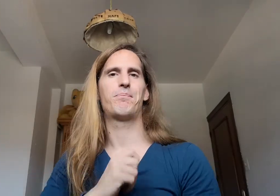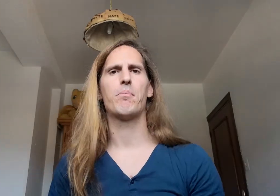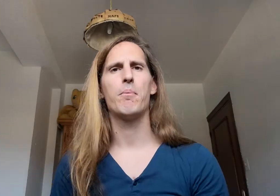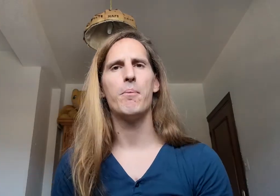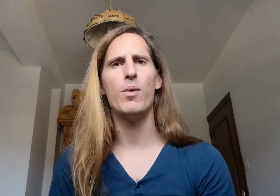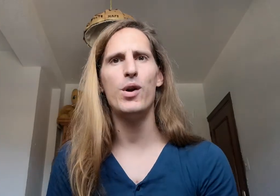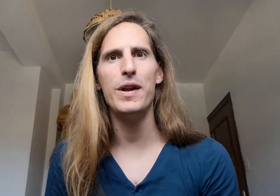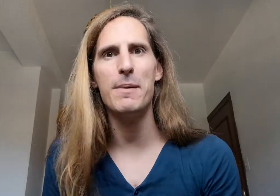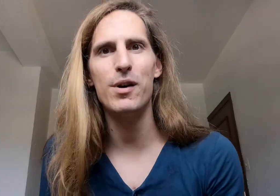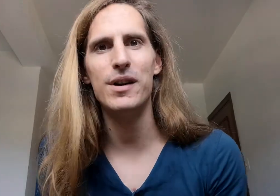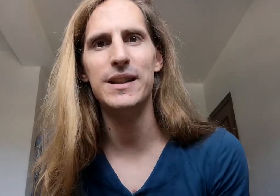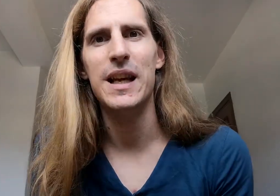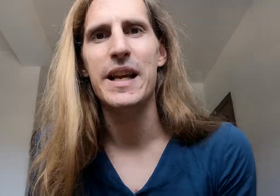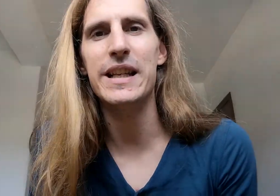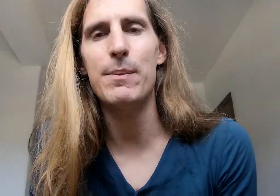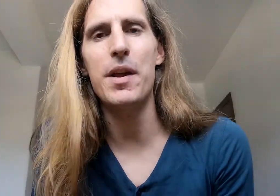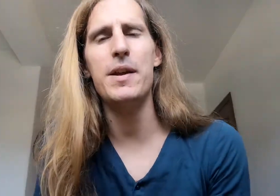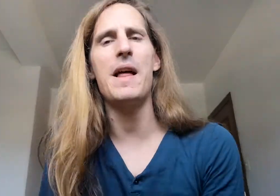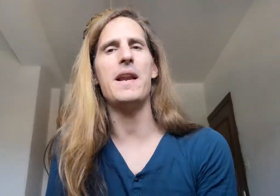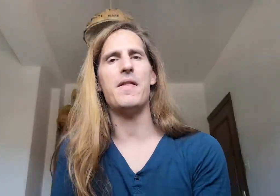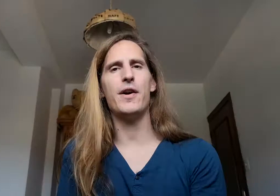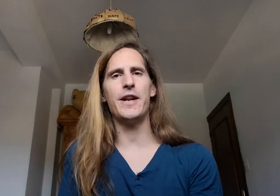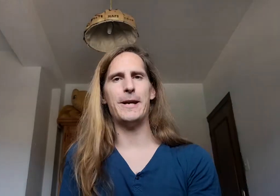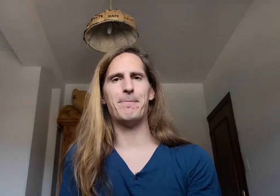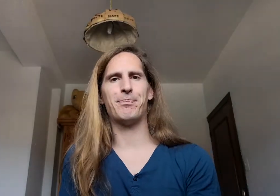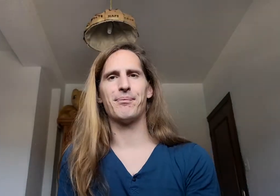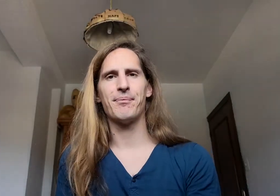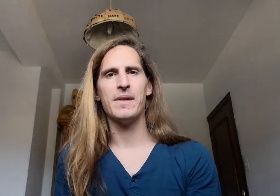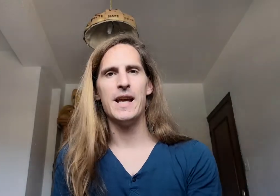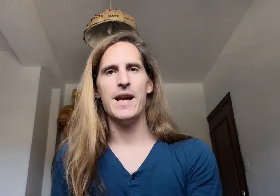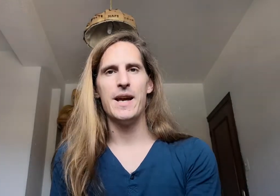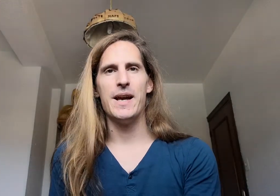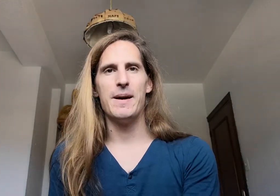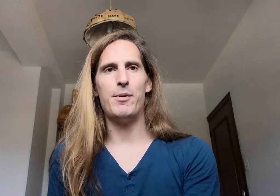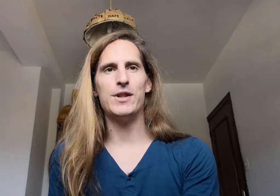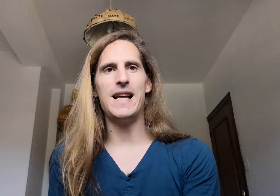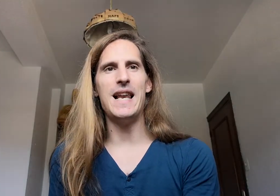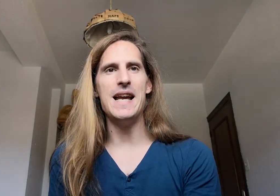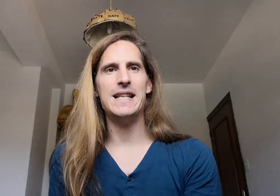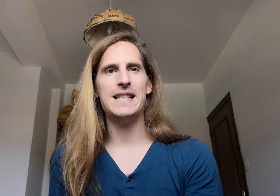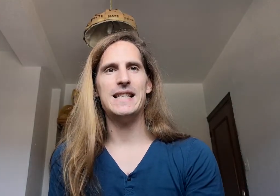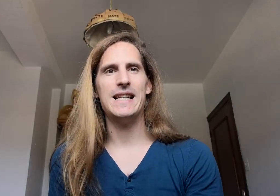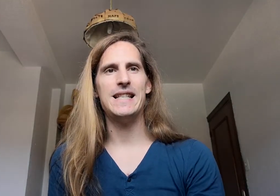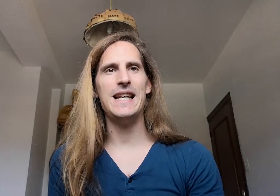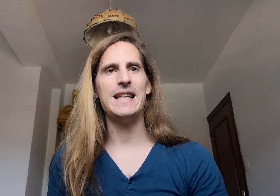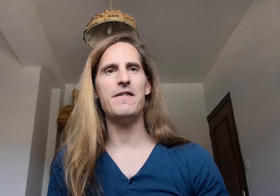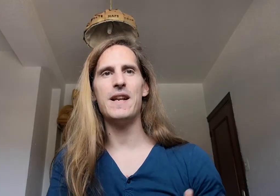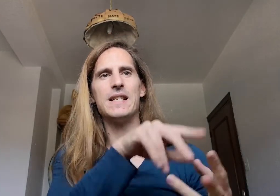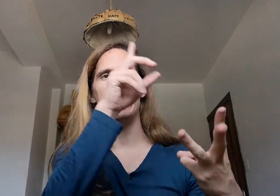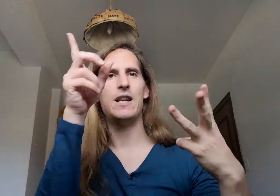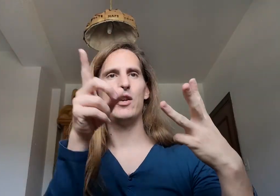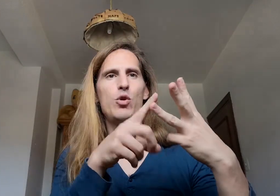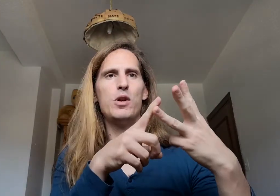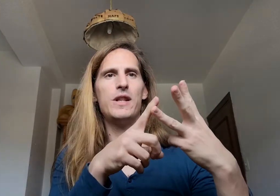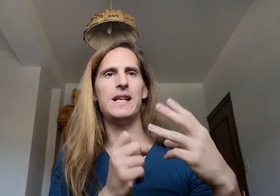bueno ya más las vamos a decir las direcciones postales siguiente frase número 3